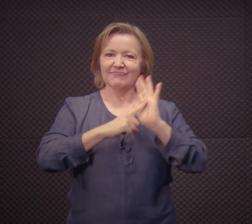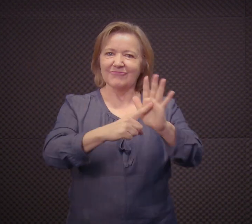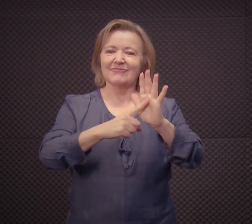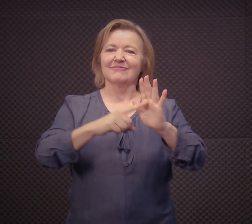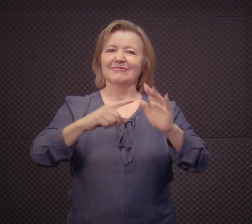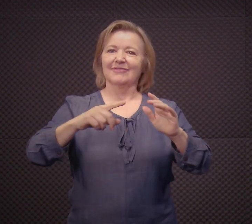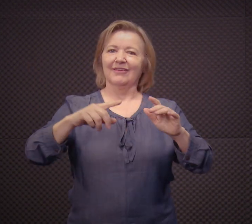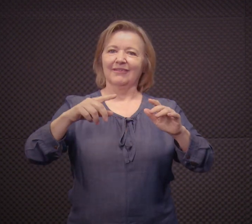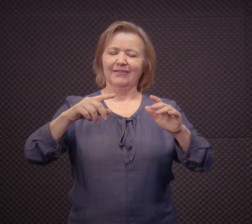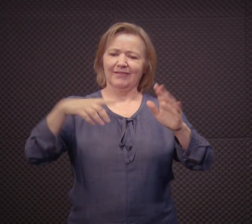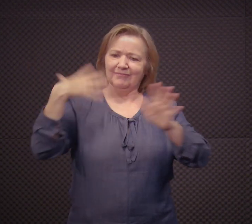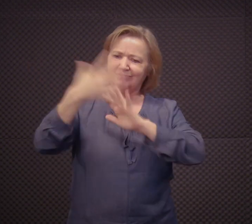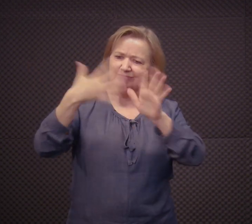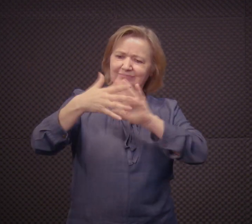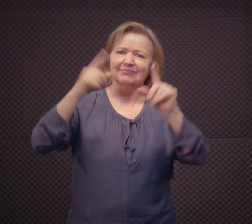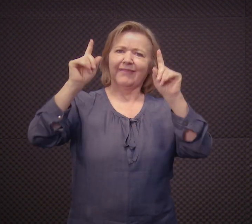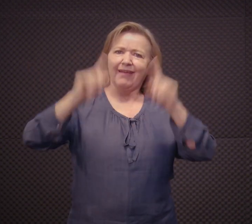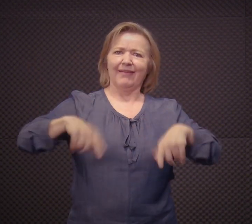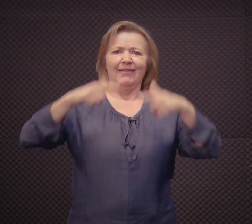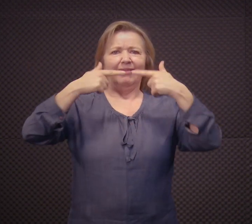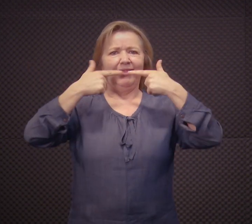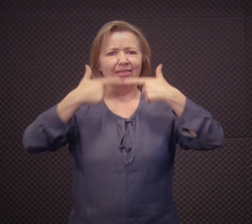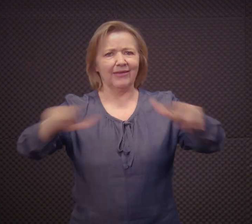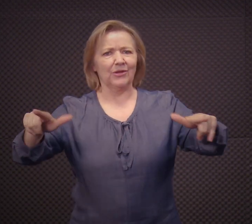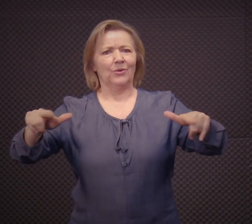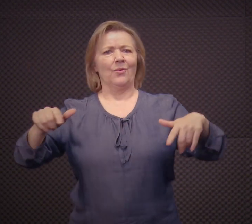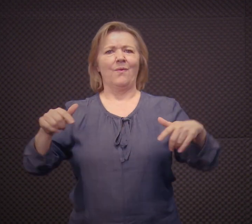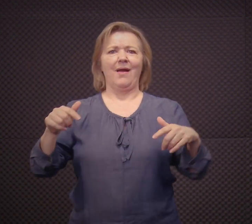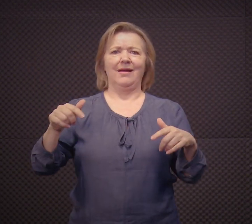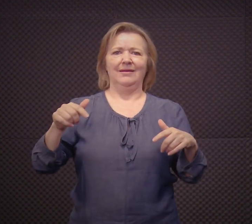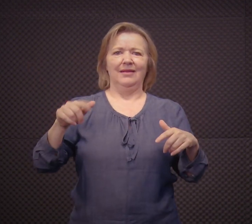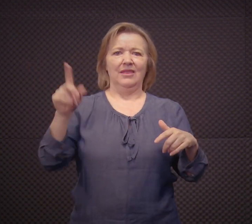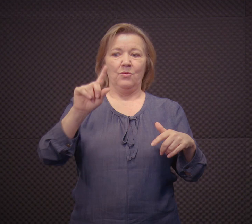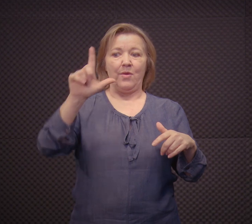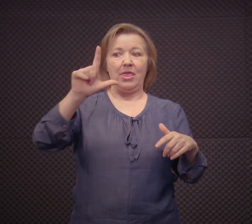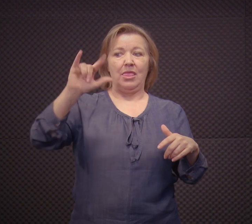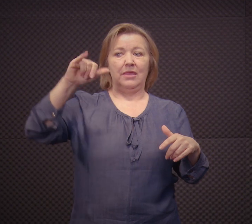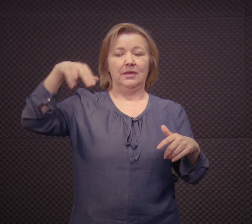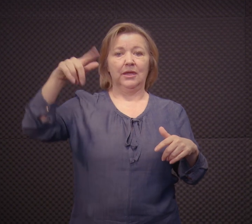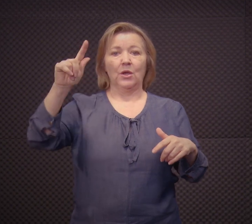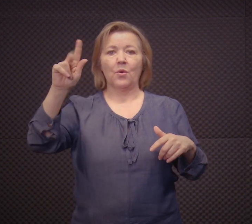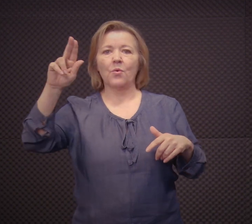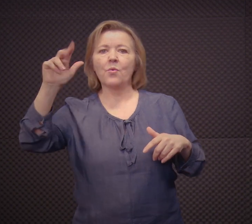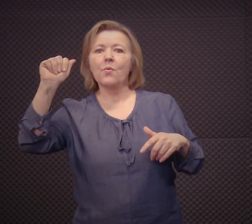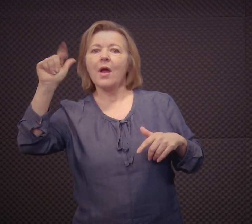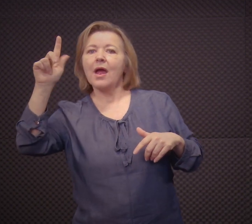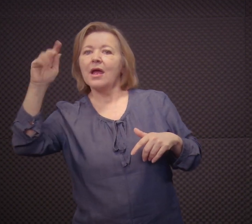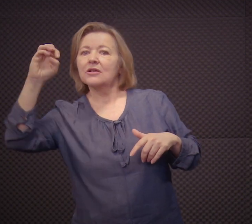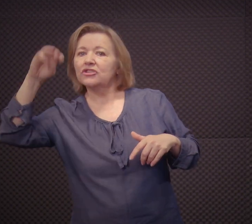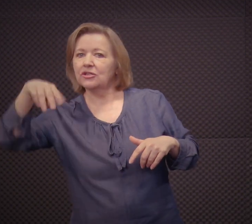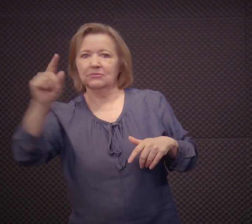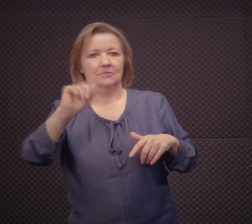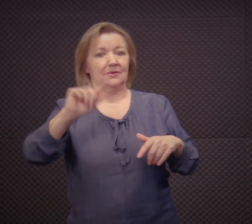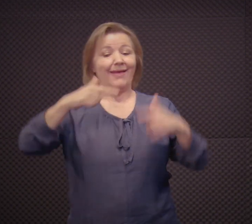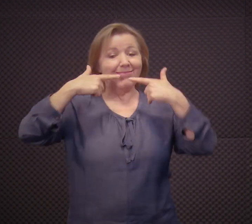a essa lei de reconhecimento da língua de sinais aqui no Brasil, né? Mostrando que é uma língua e não é uma